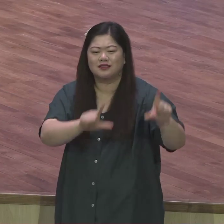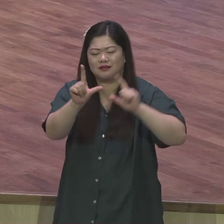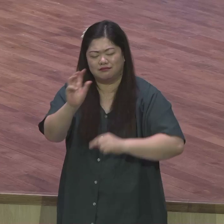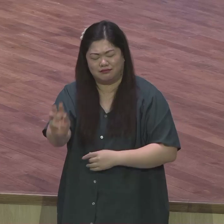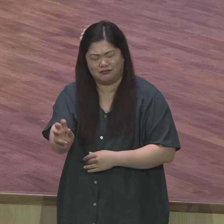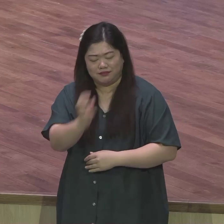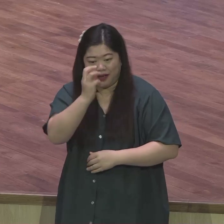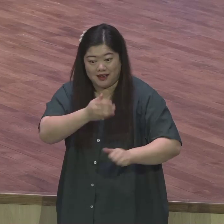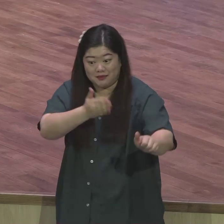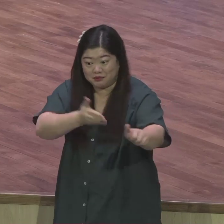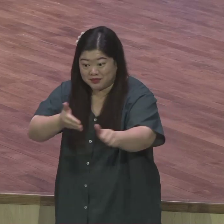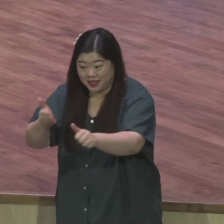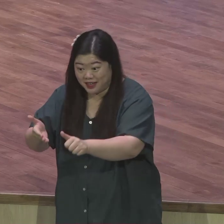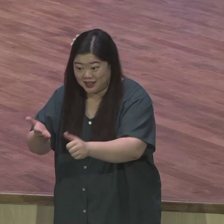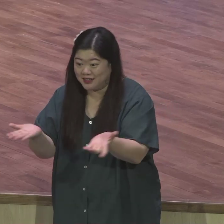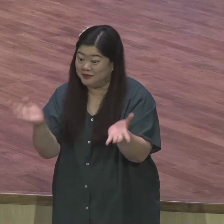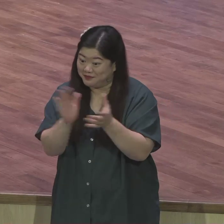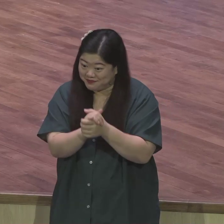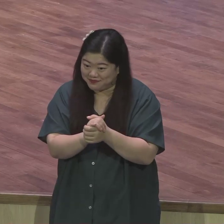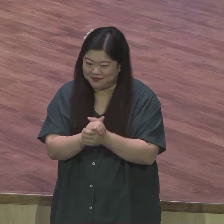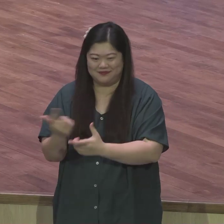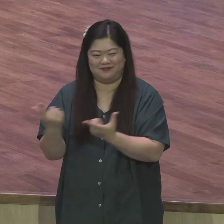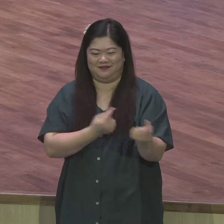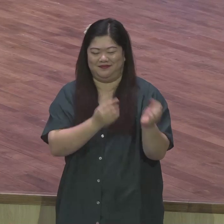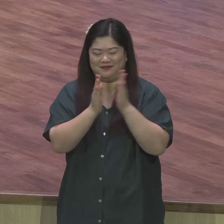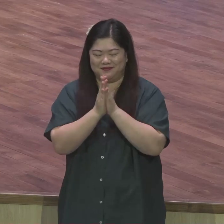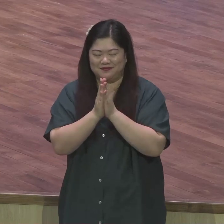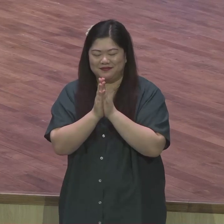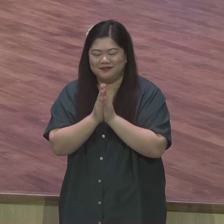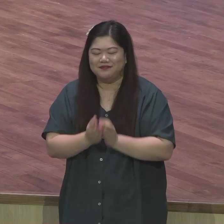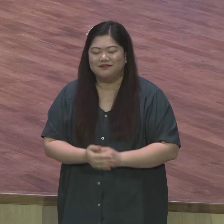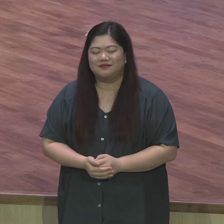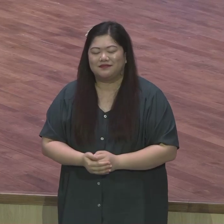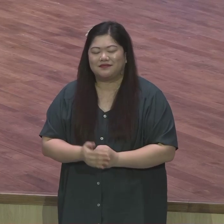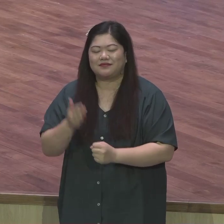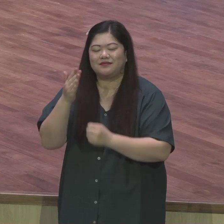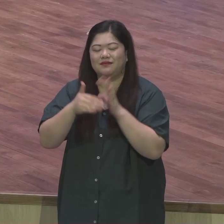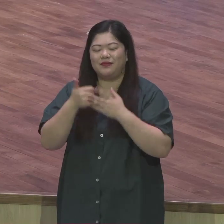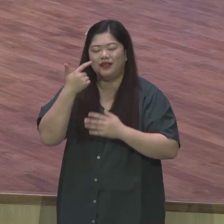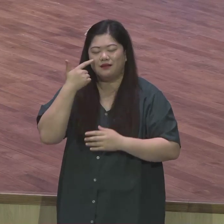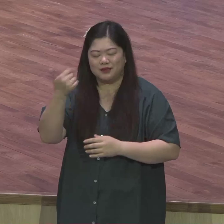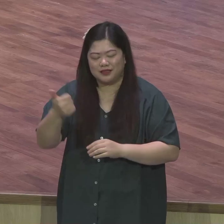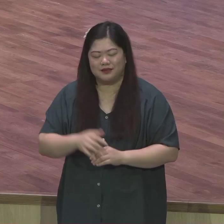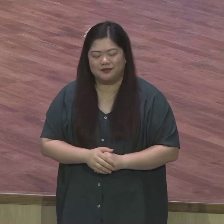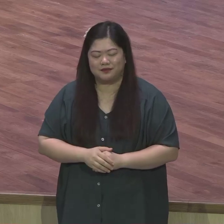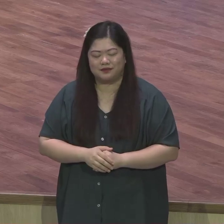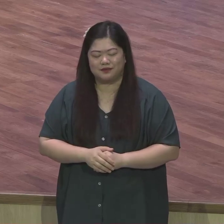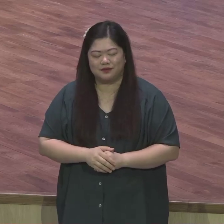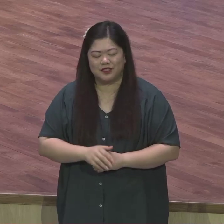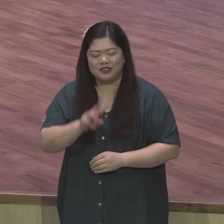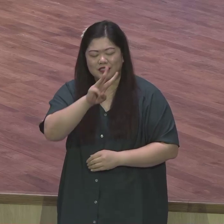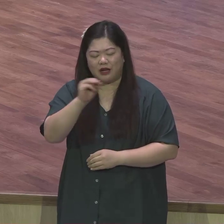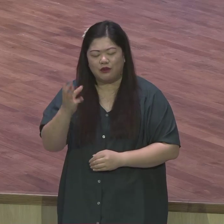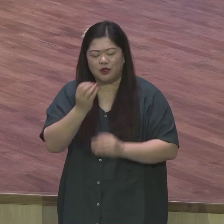축복합니다 기도합시다 아버지 하나님 우리 영계 모든 성도들 정말 사도 바울이